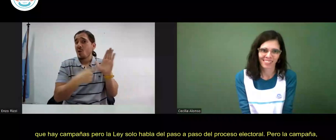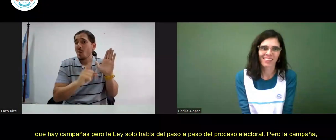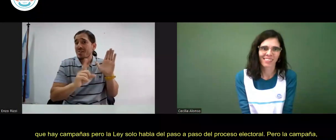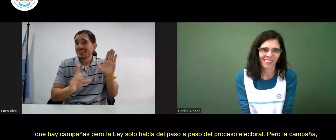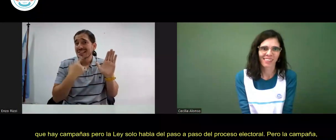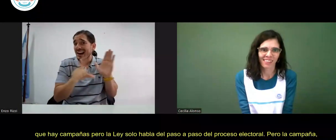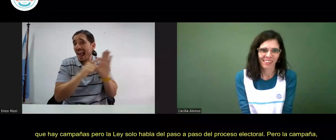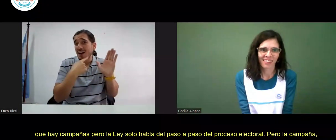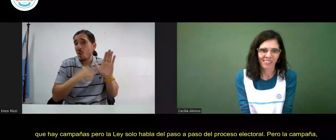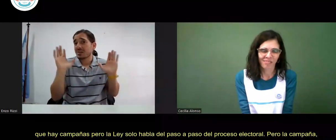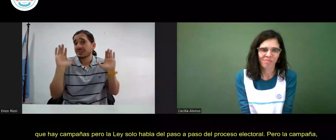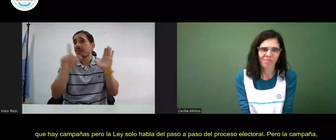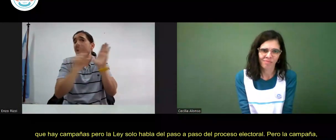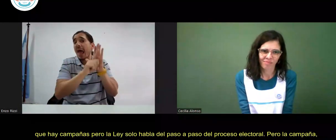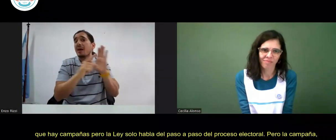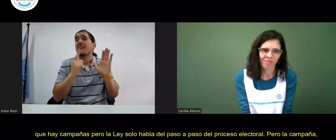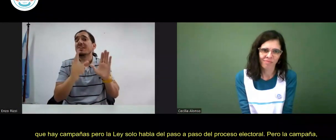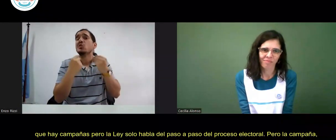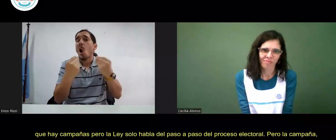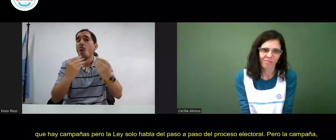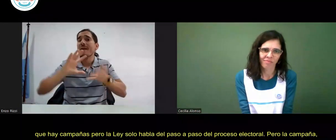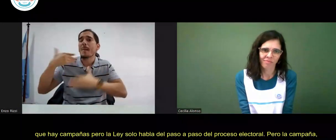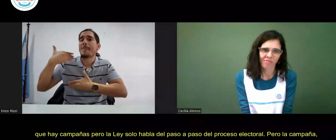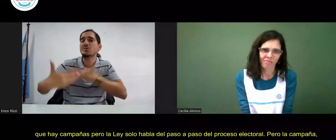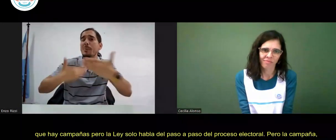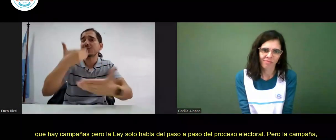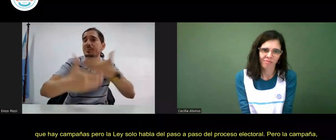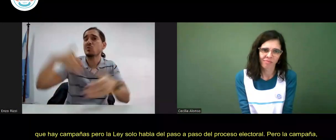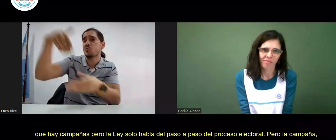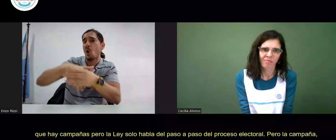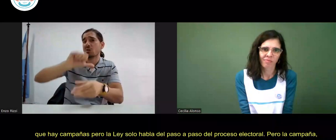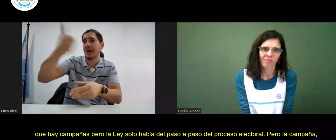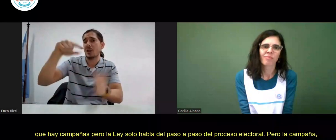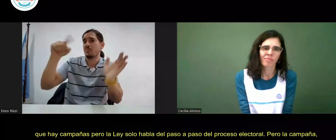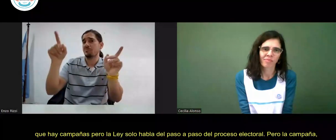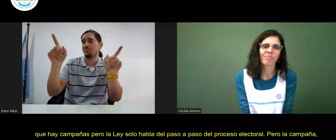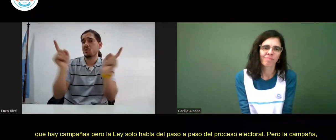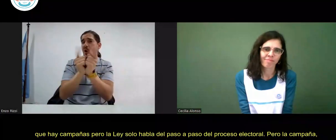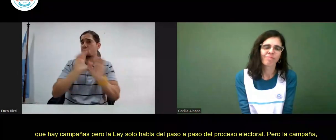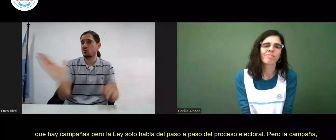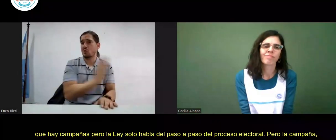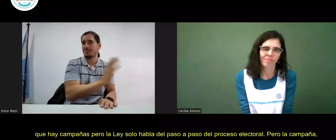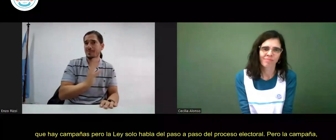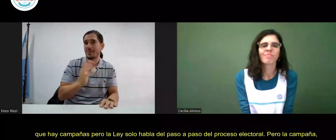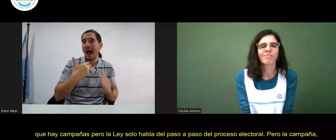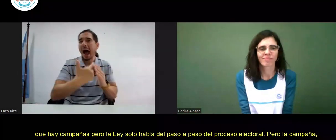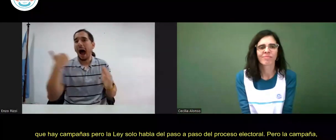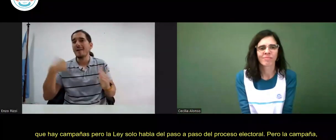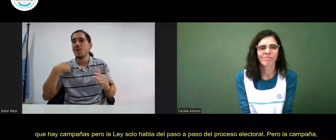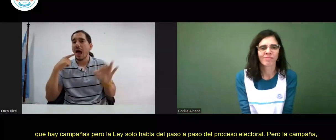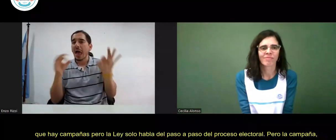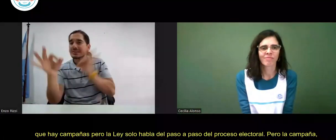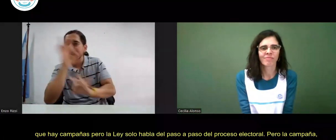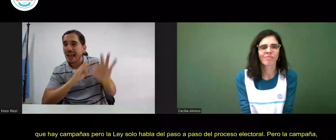hay campañas, pero la ley solo habla del paso a paso del proceso electoral. Pero la